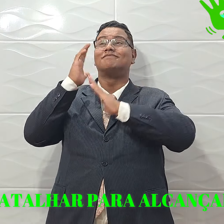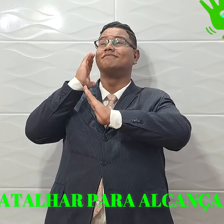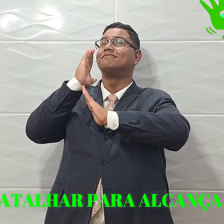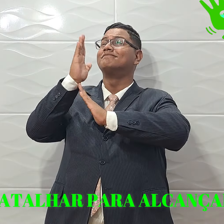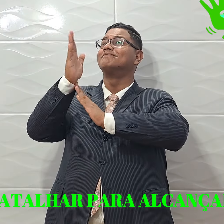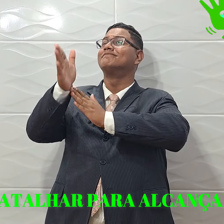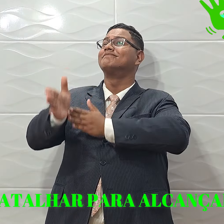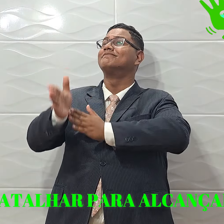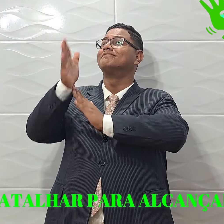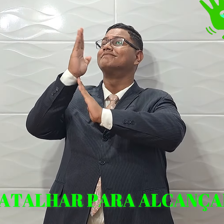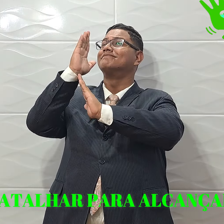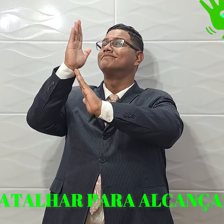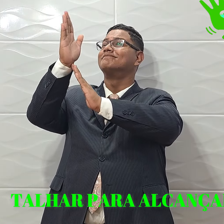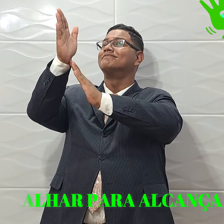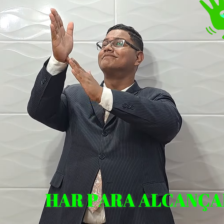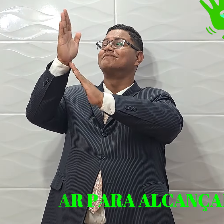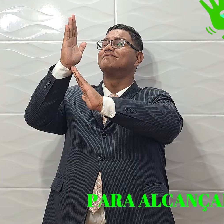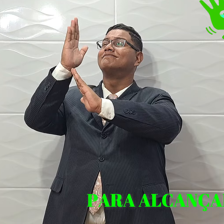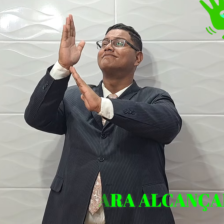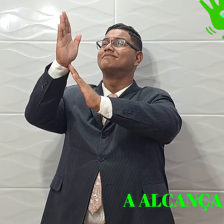alcançar